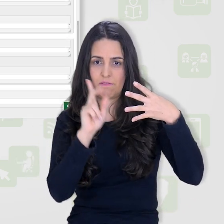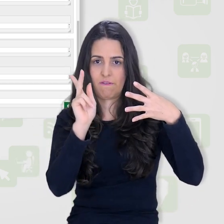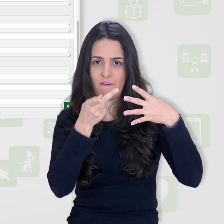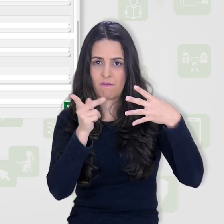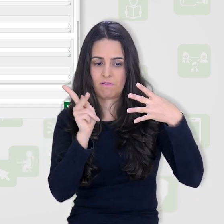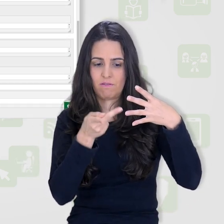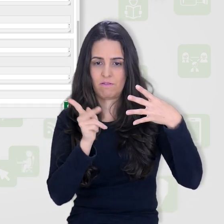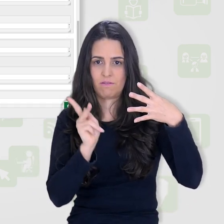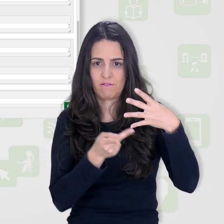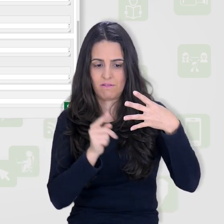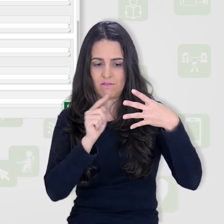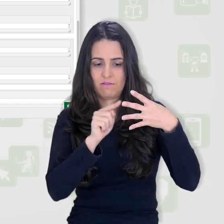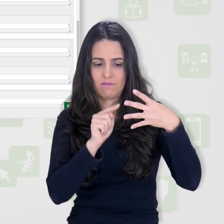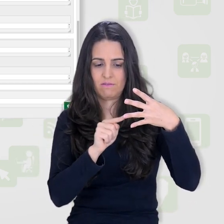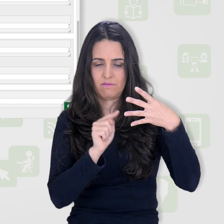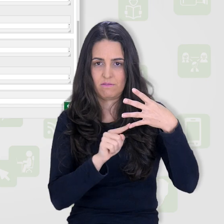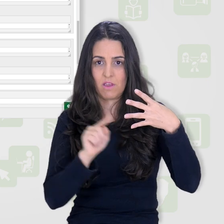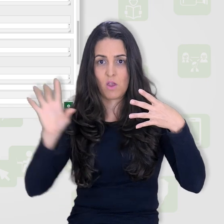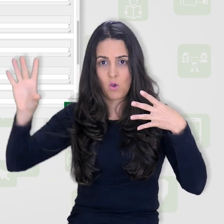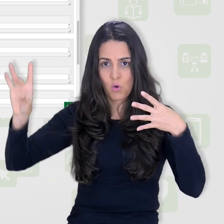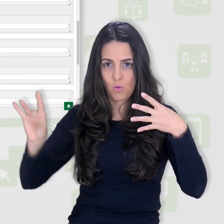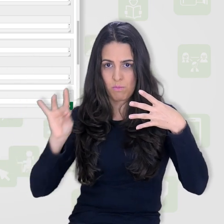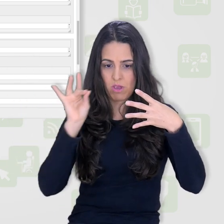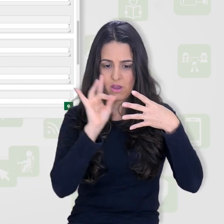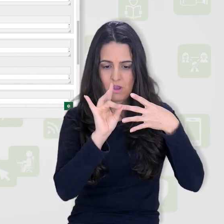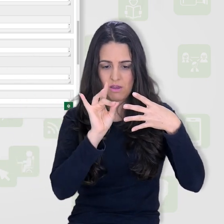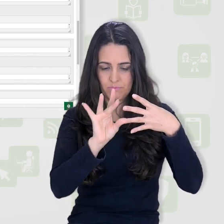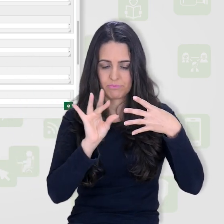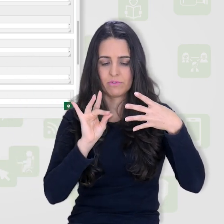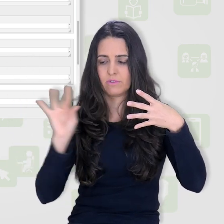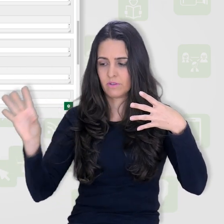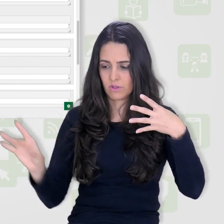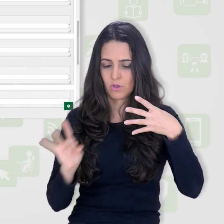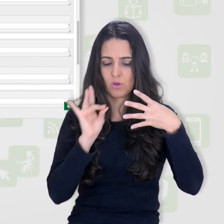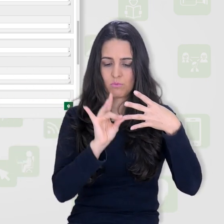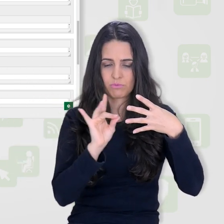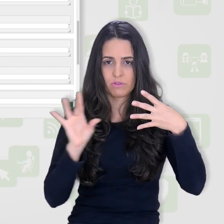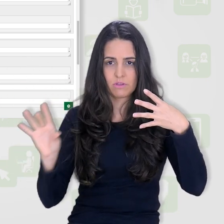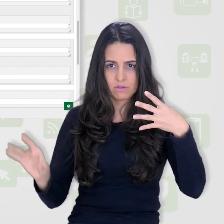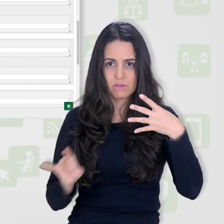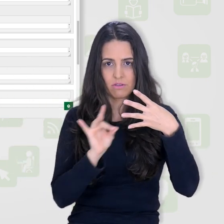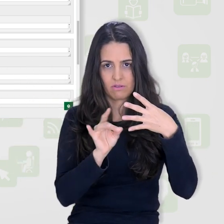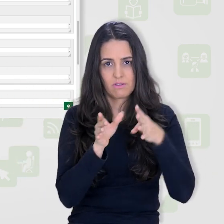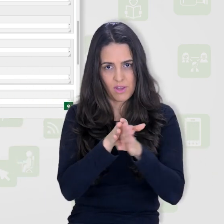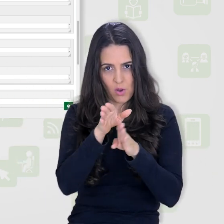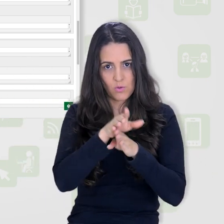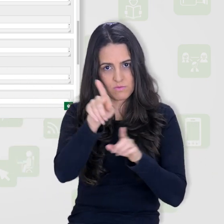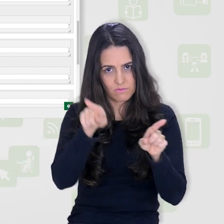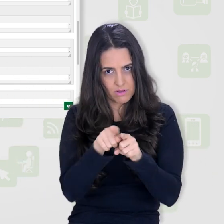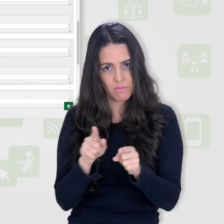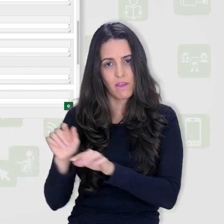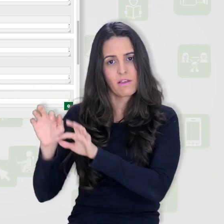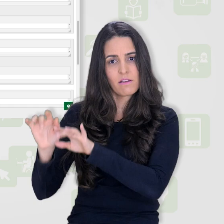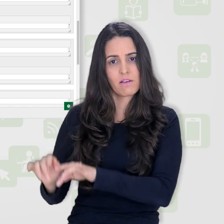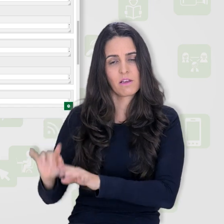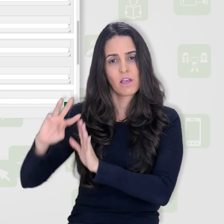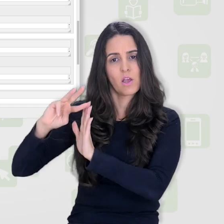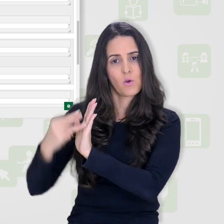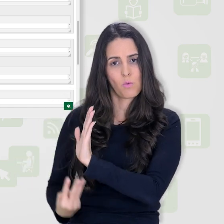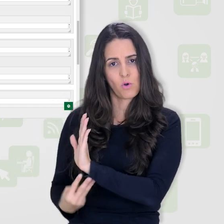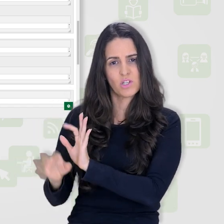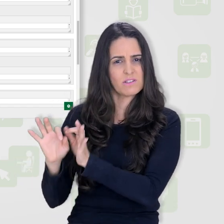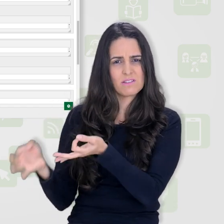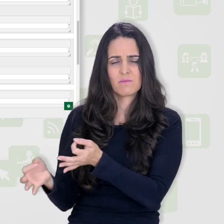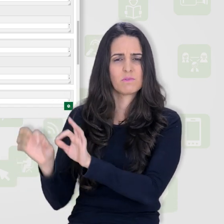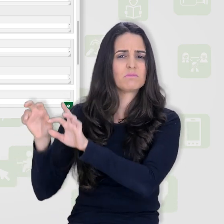respostas que eu estou aqui copiando de um documento, e recomendo que você faça isso, tenha seu rascunho